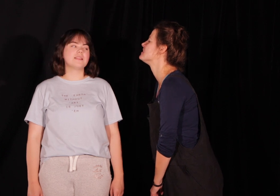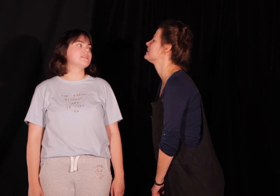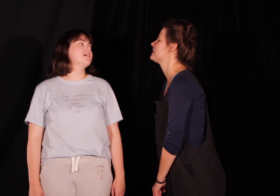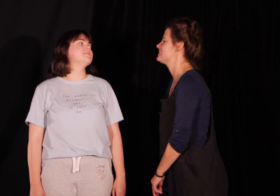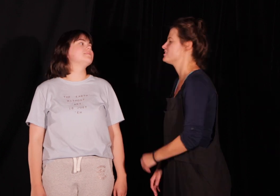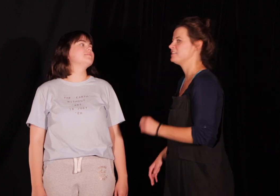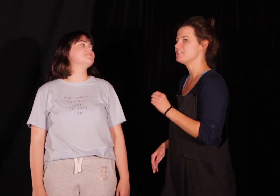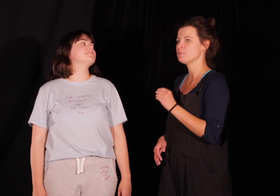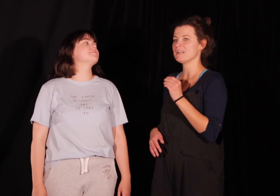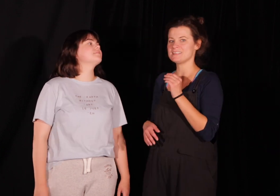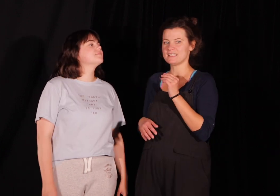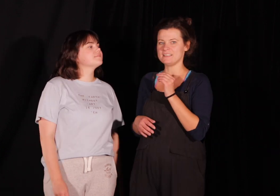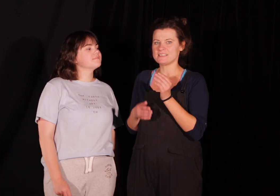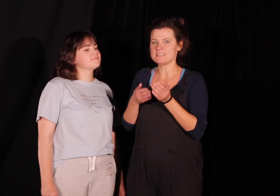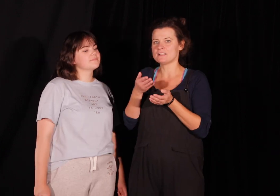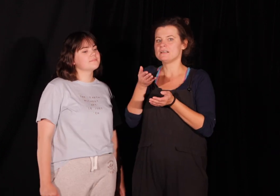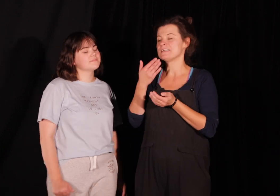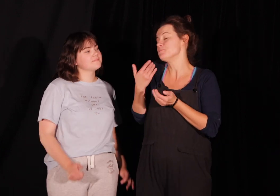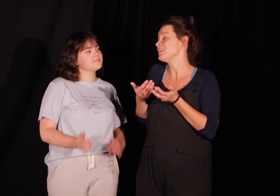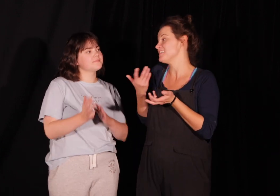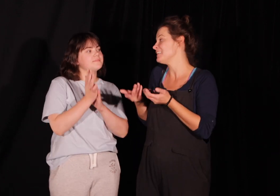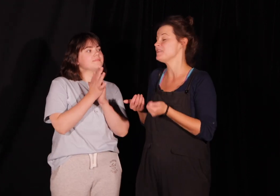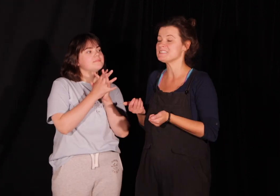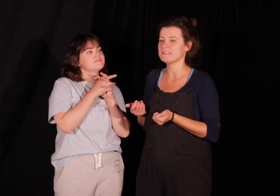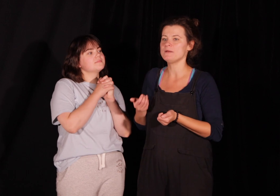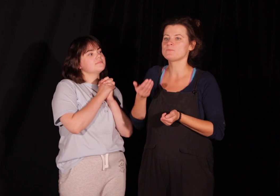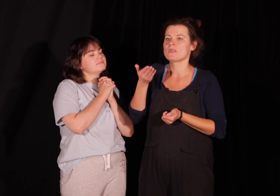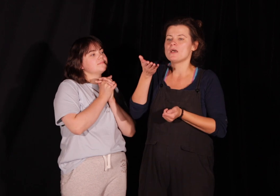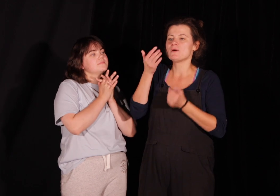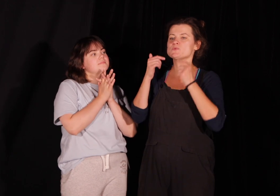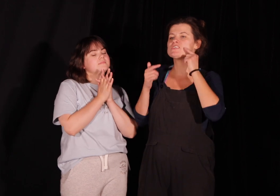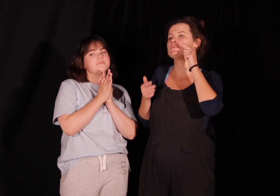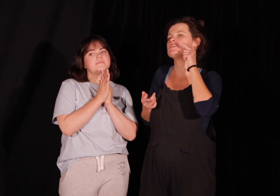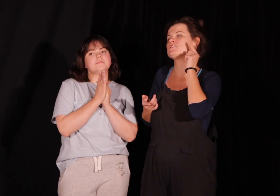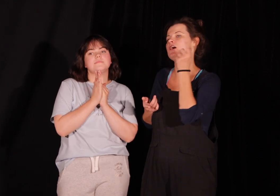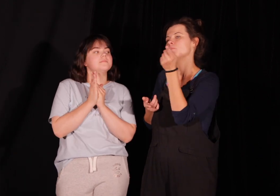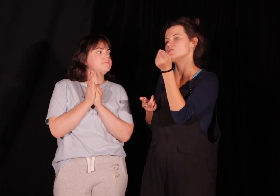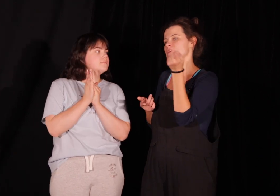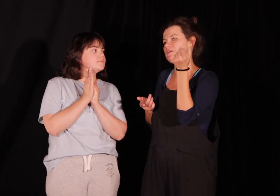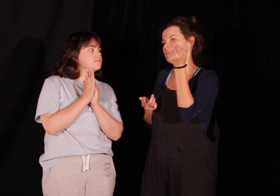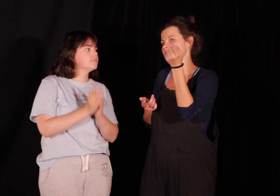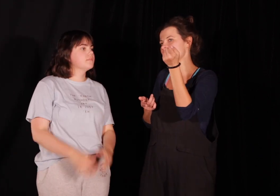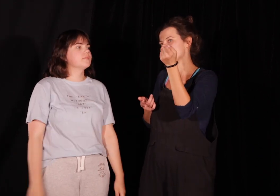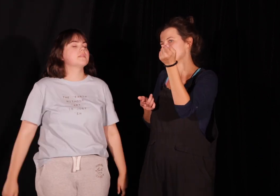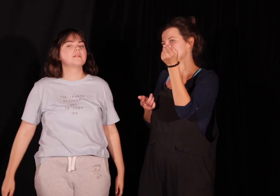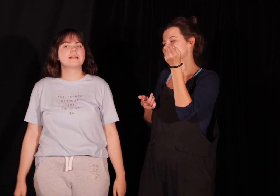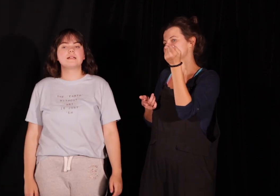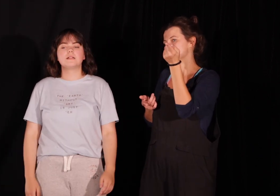fantastycznie i taki ponagryzany język takim ponagryzanym językiem masuję sobie jeszcze podniebienie tak? czyli